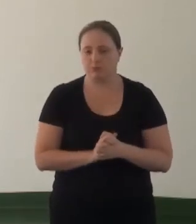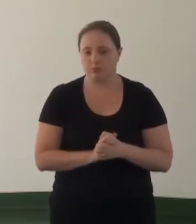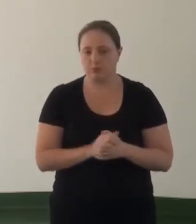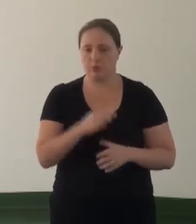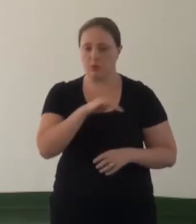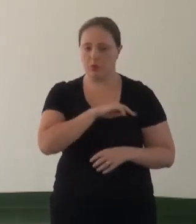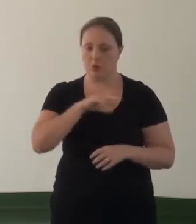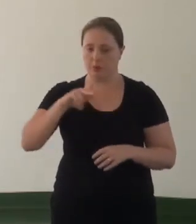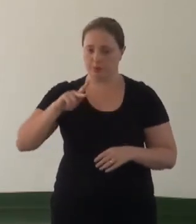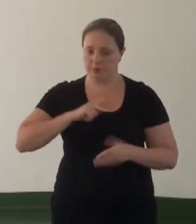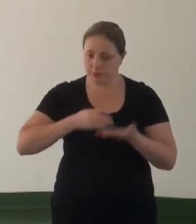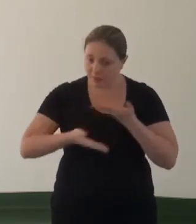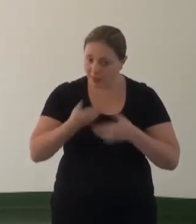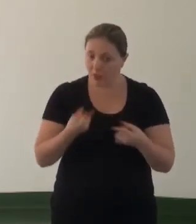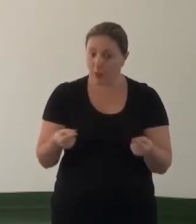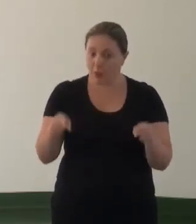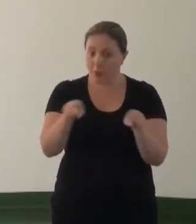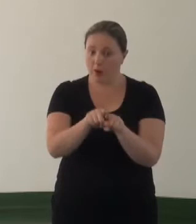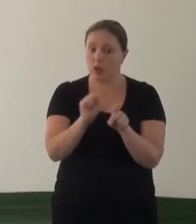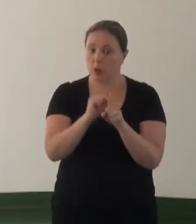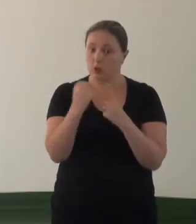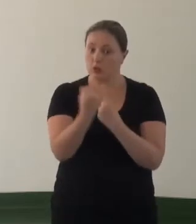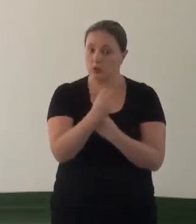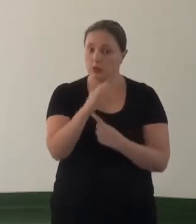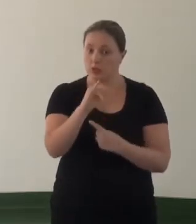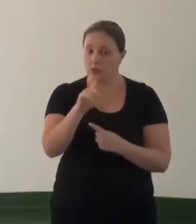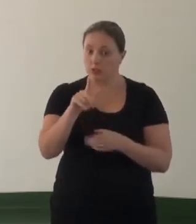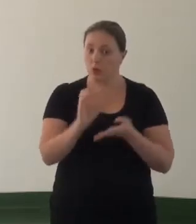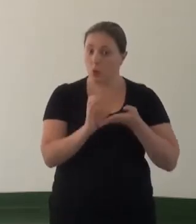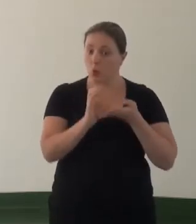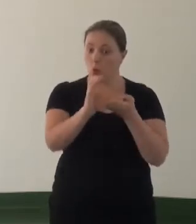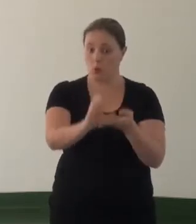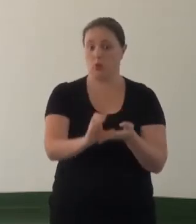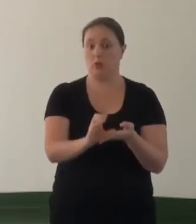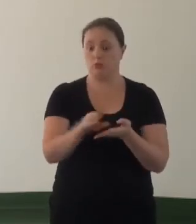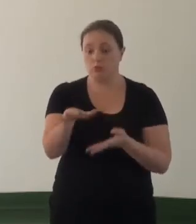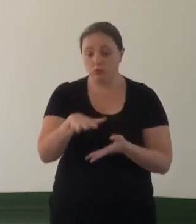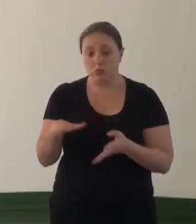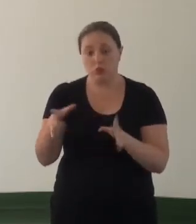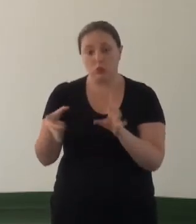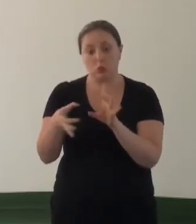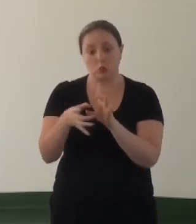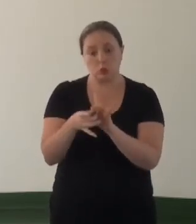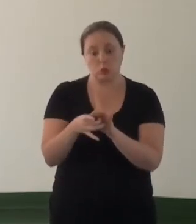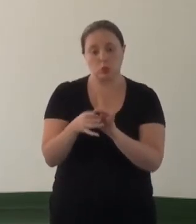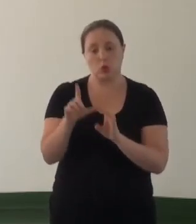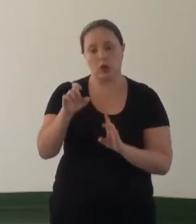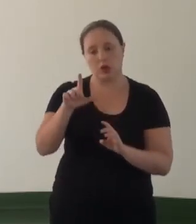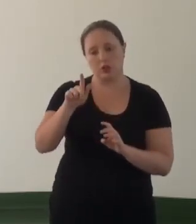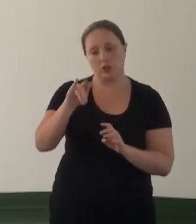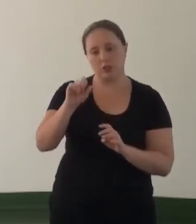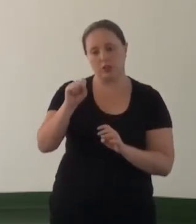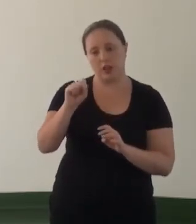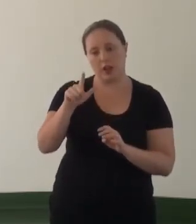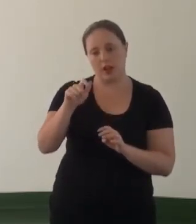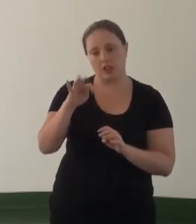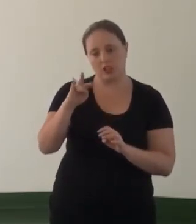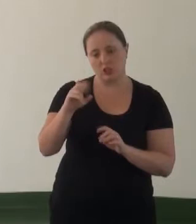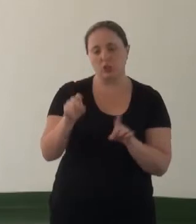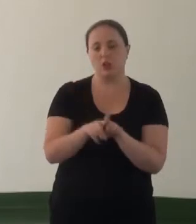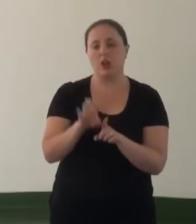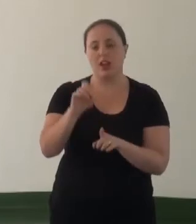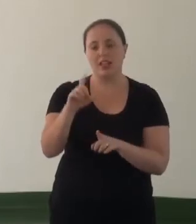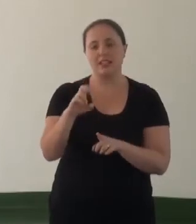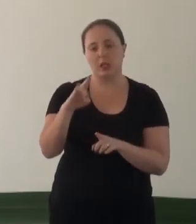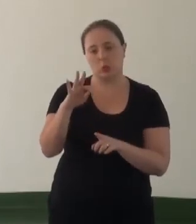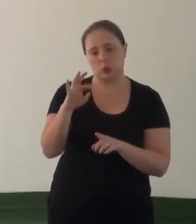o MP articular em parceria com a sociedade civil e conselhos setoriais, junto ao Legislativo e ao Executivo, para a